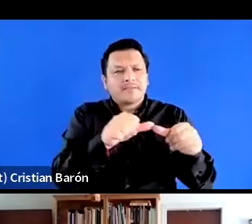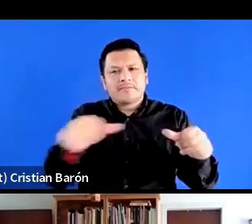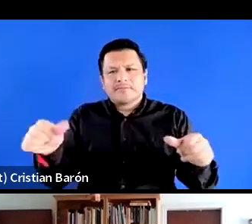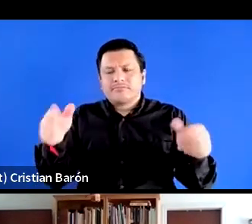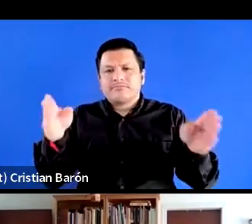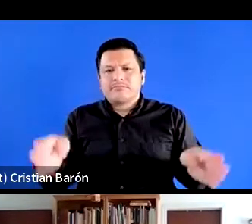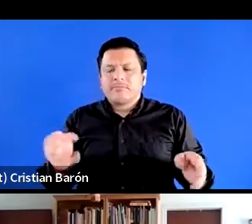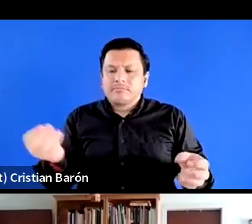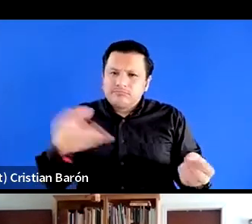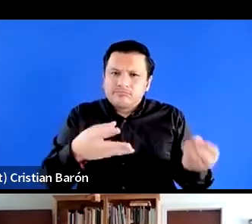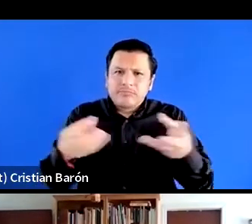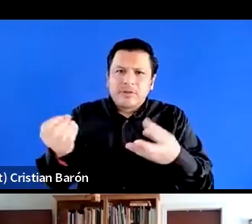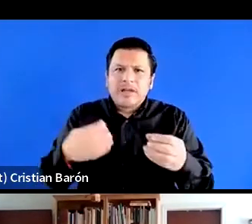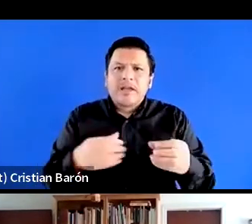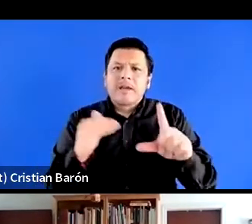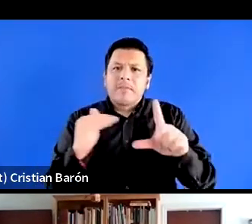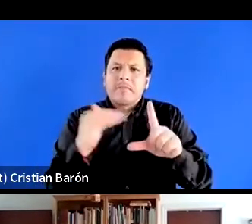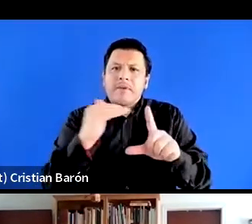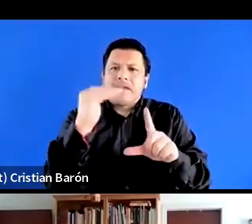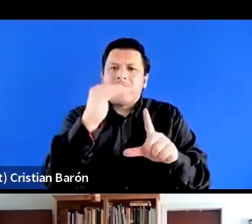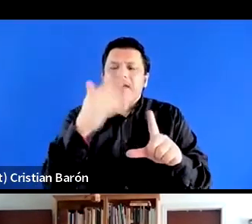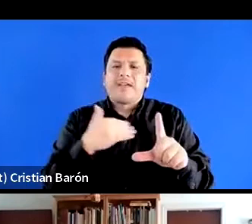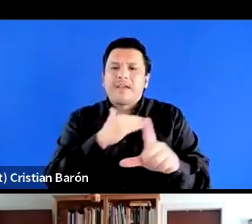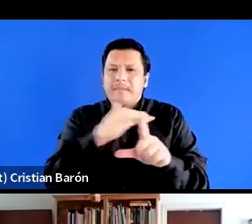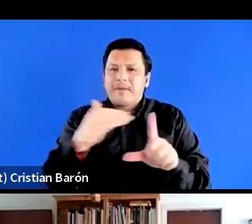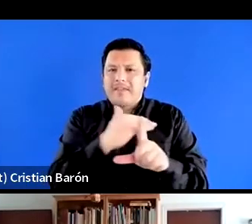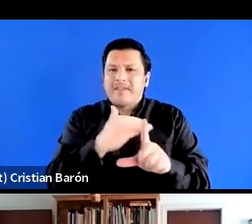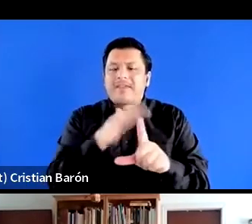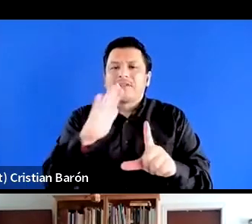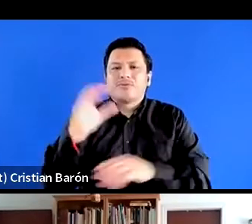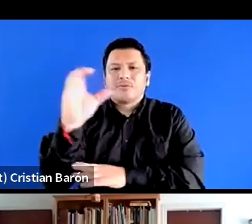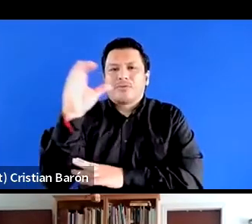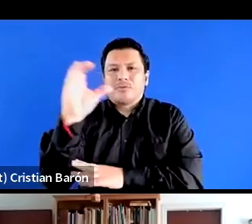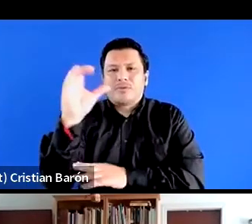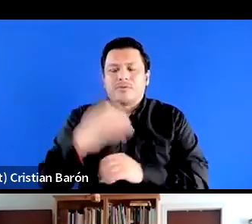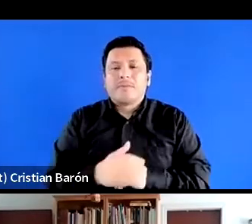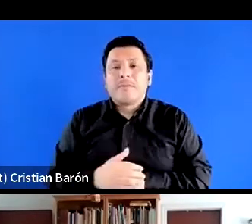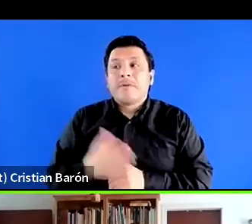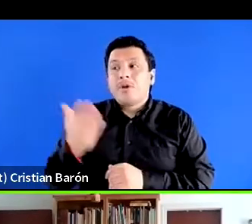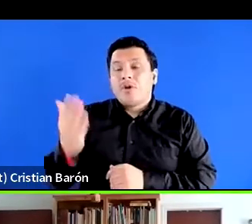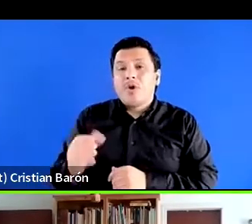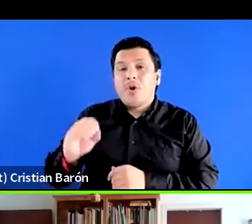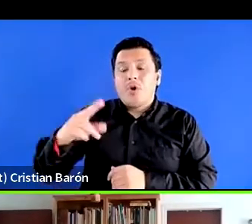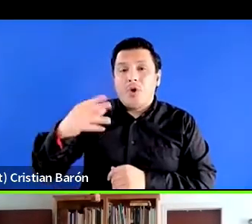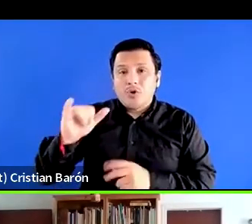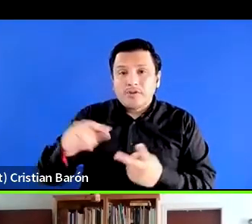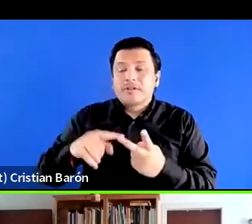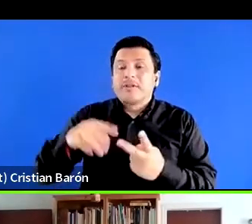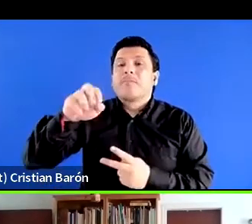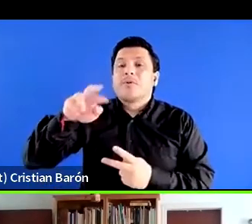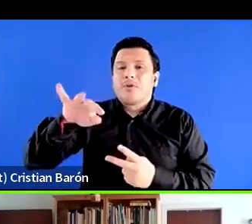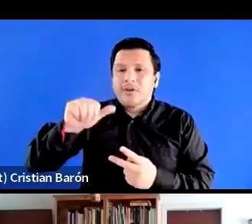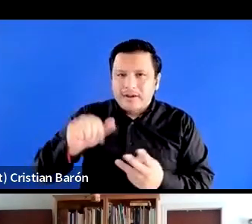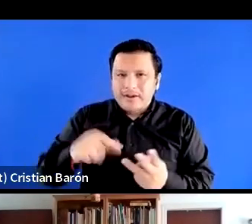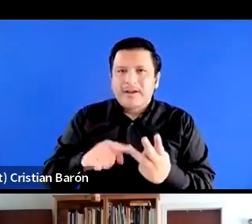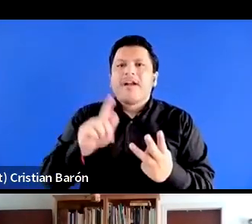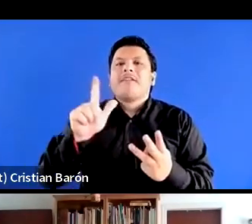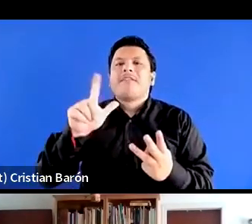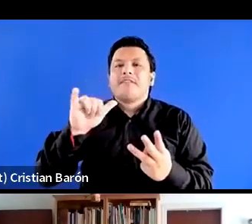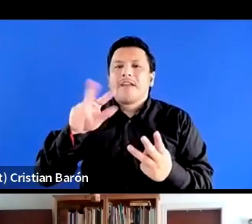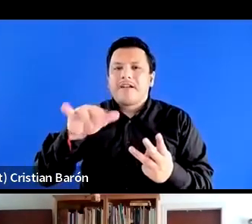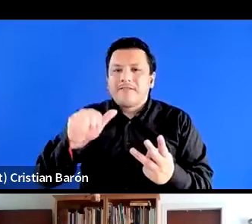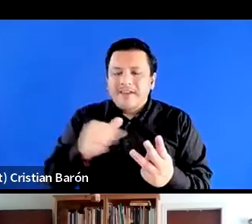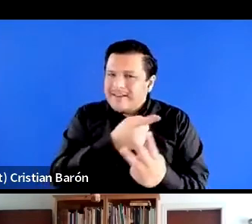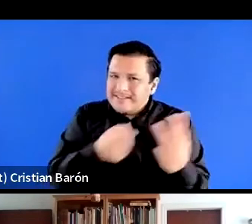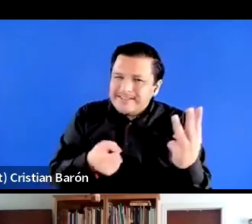conformación de estas clases medias en Colombia. Quiero agradecer a Ochi Curiel, a Mónica Moreno Figueroa y a Flavia Ríos